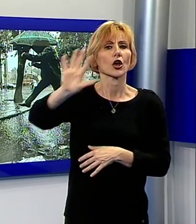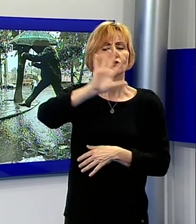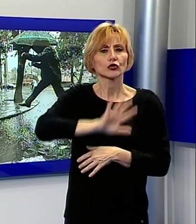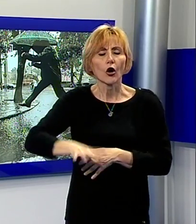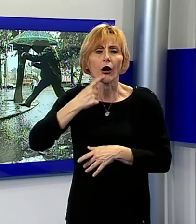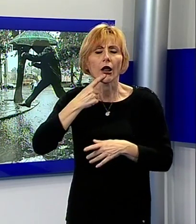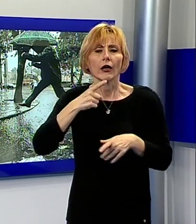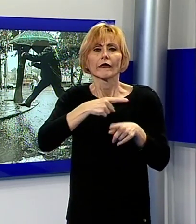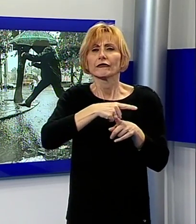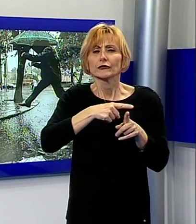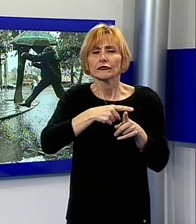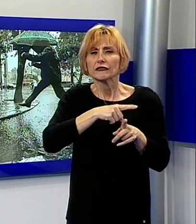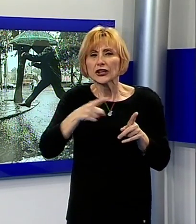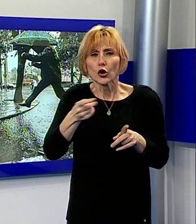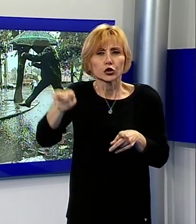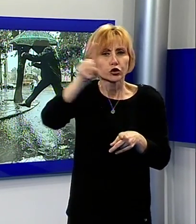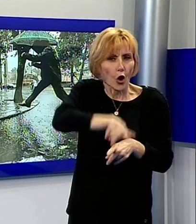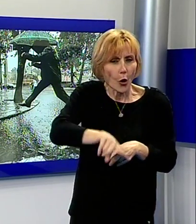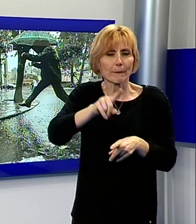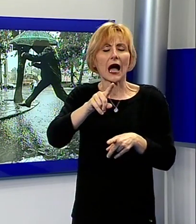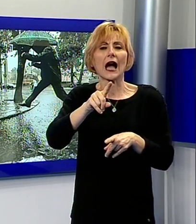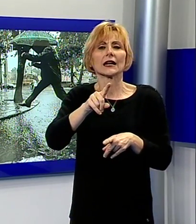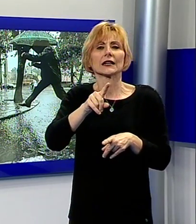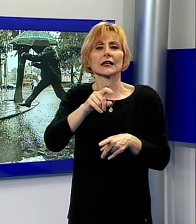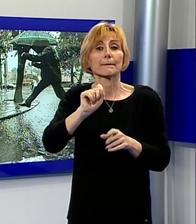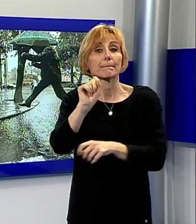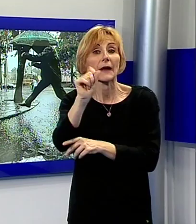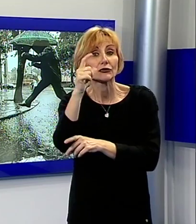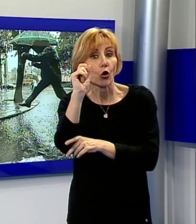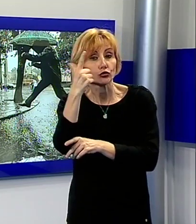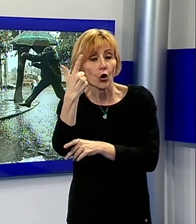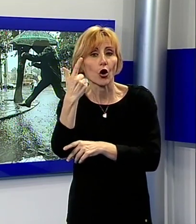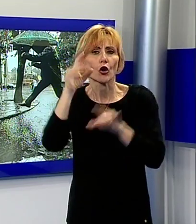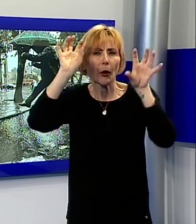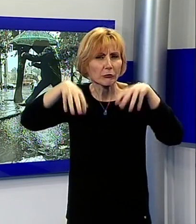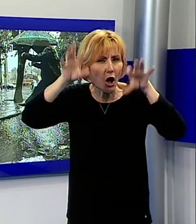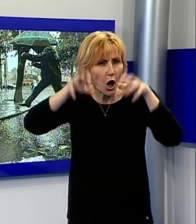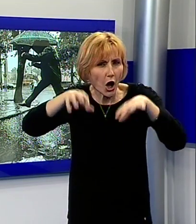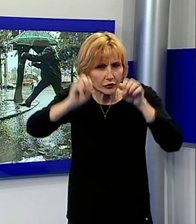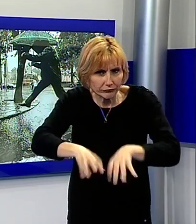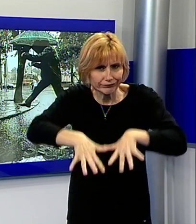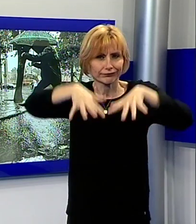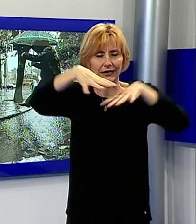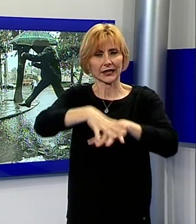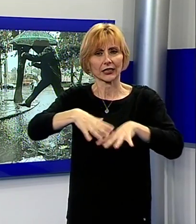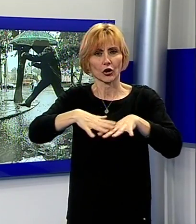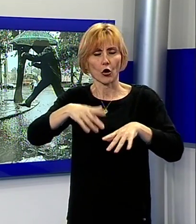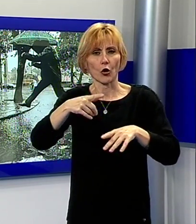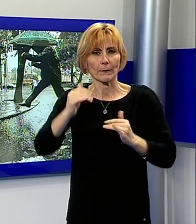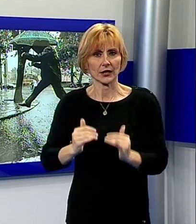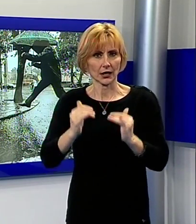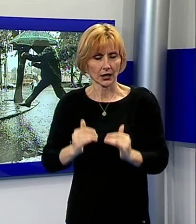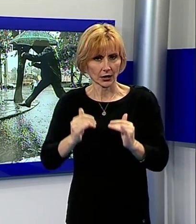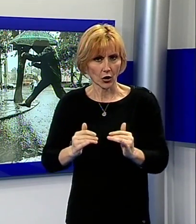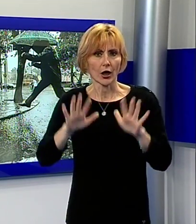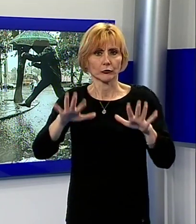prorogato fino alle 12 di lunedì il codice giallo per pioggia per rischio idraulico e idrogeologico su reticolo minore. La novità